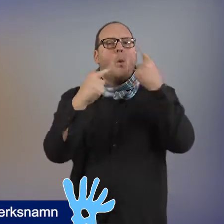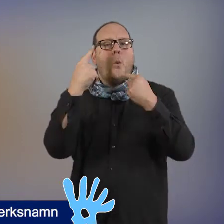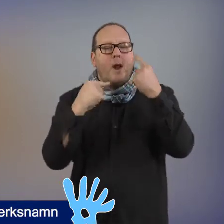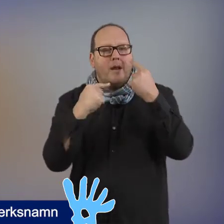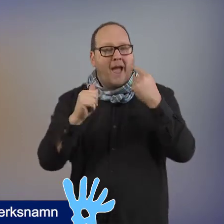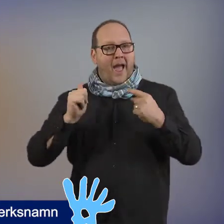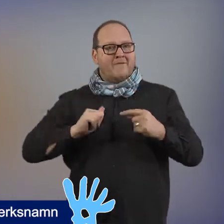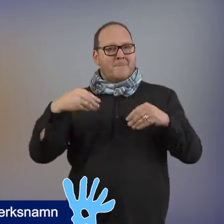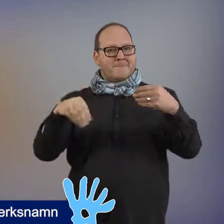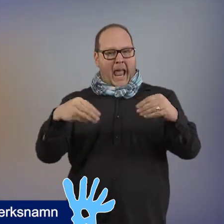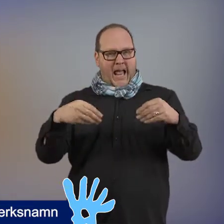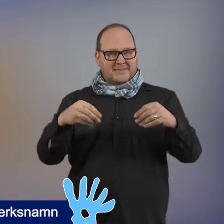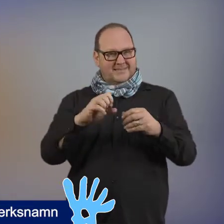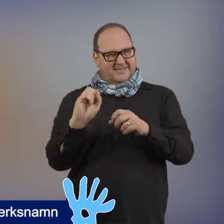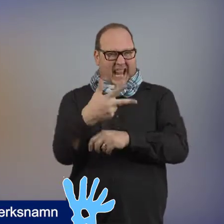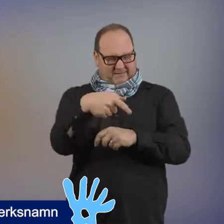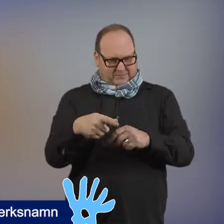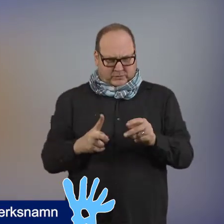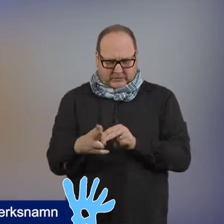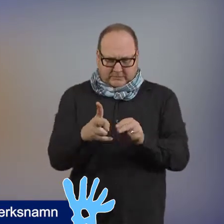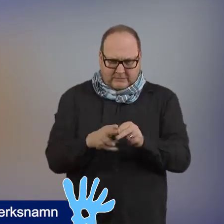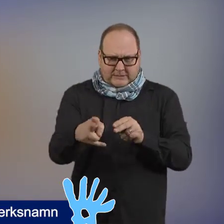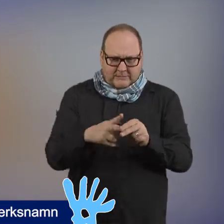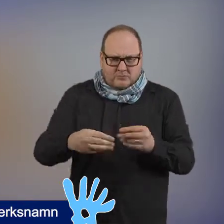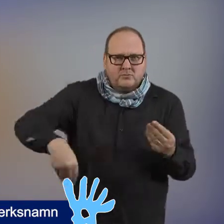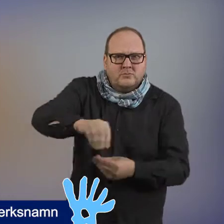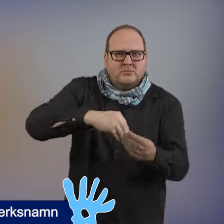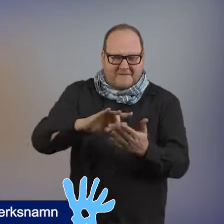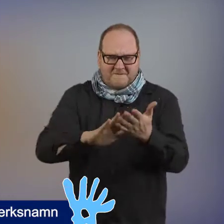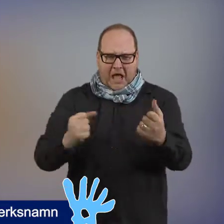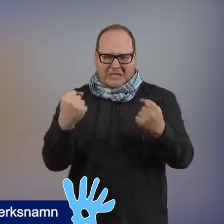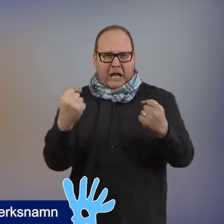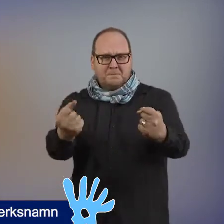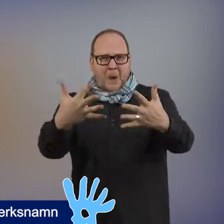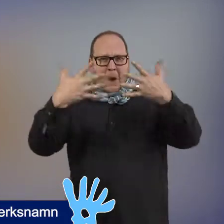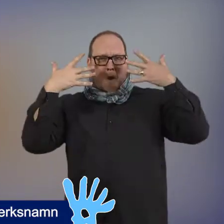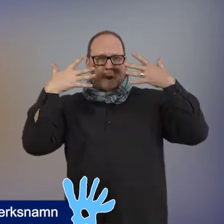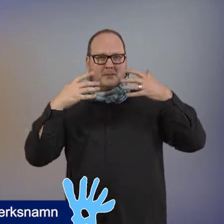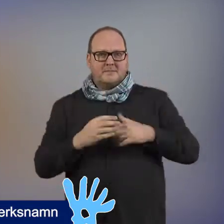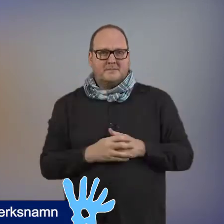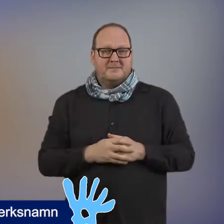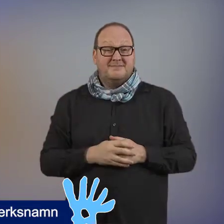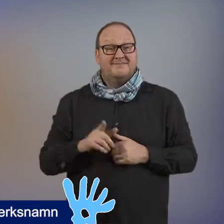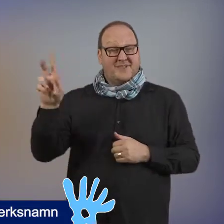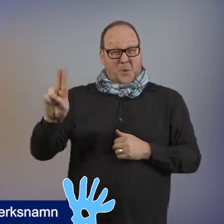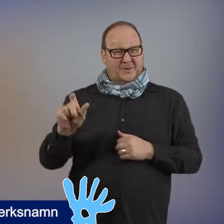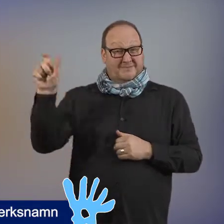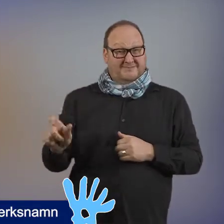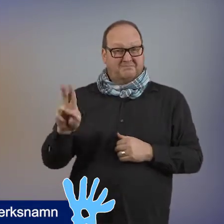Sjöjungfruns tårar, formade hon plastskräp till färggranna objekt. Det skadliga blir i hennes verk en